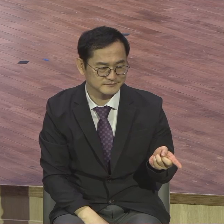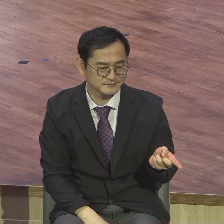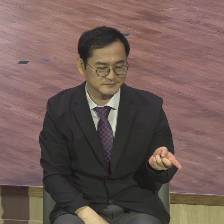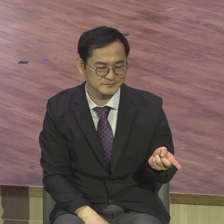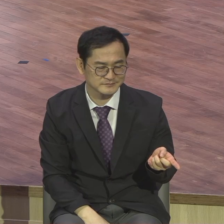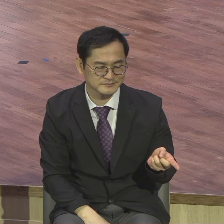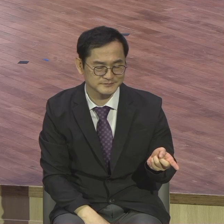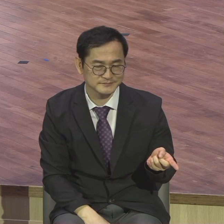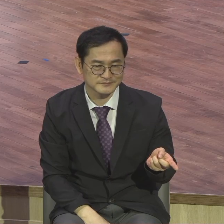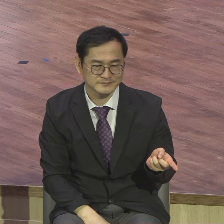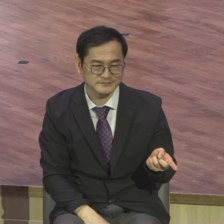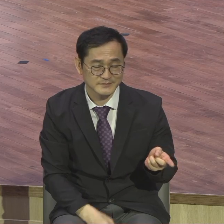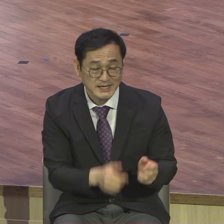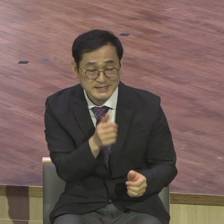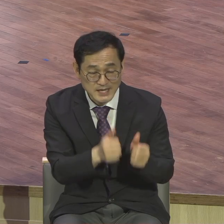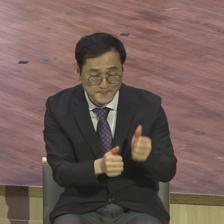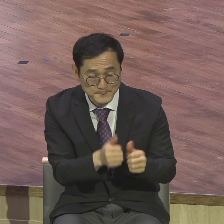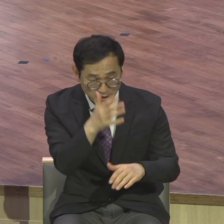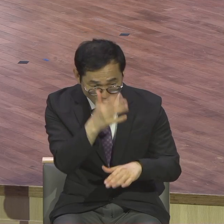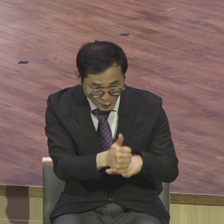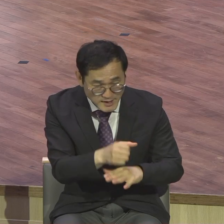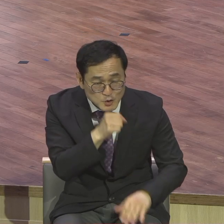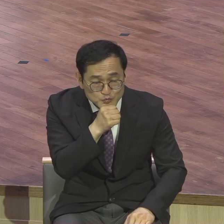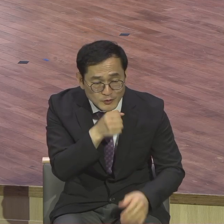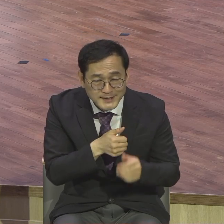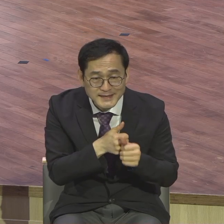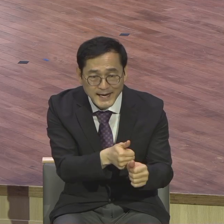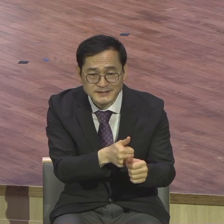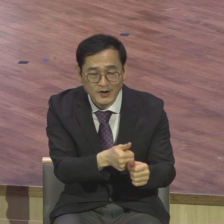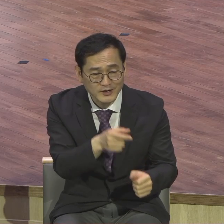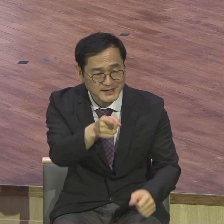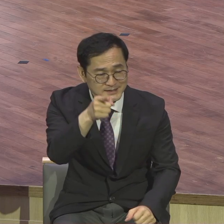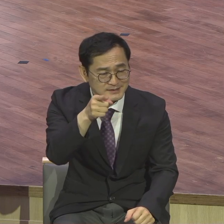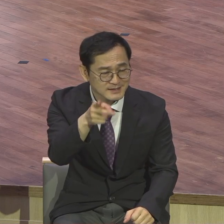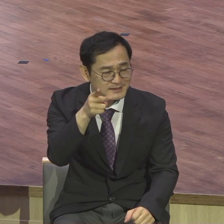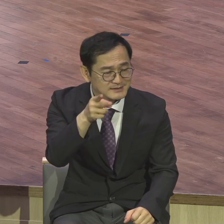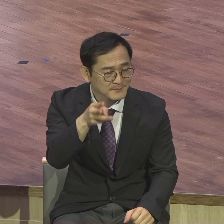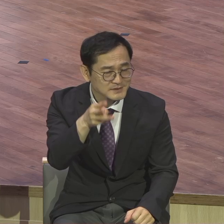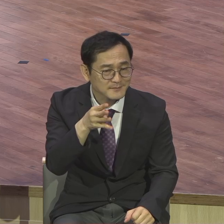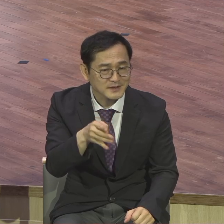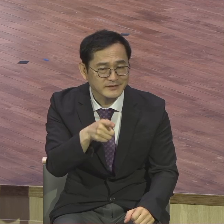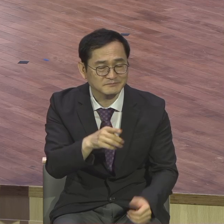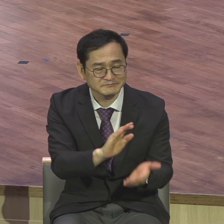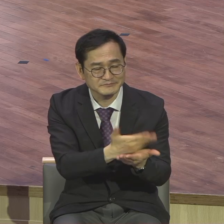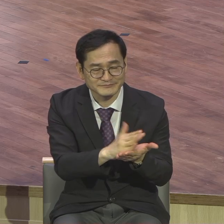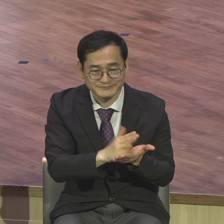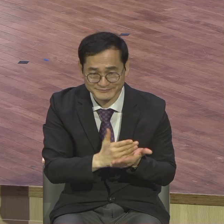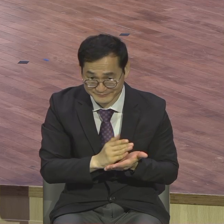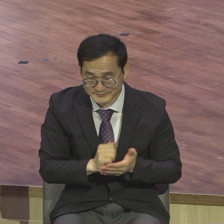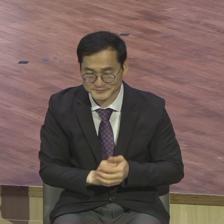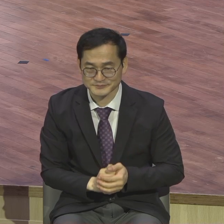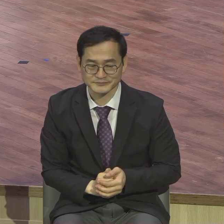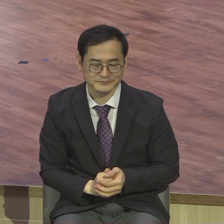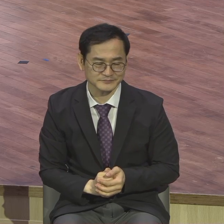결과에 따라서 그 순서를 점수를 등수를 정하는 그러한 평가